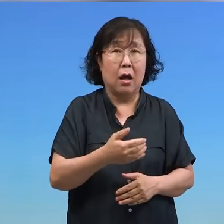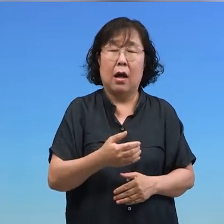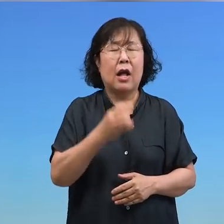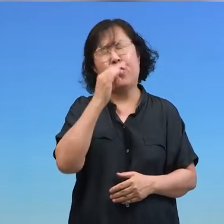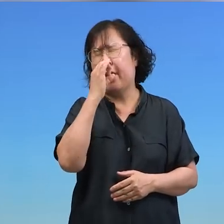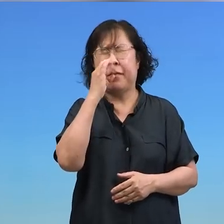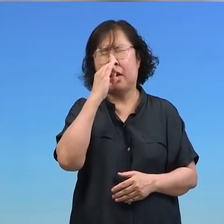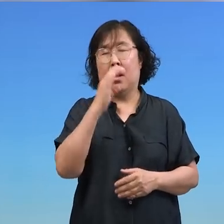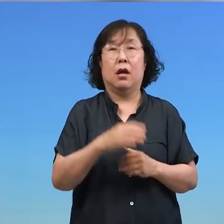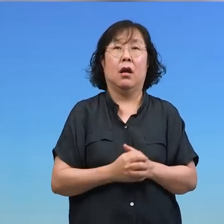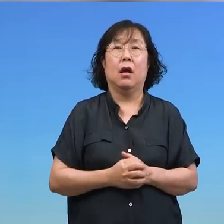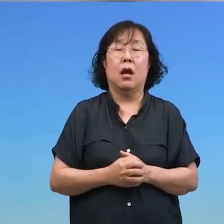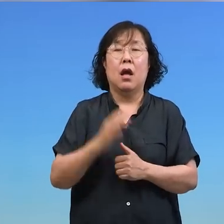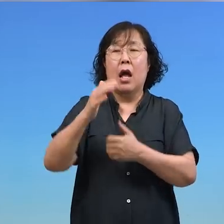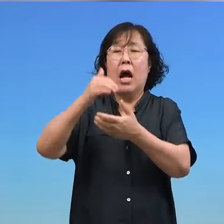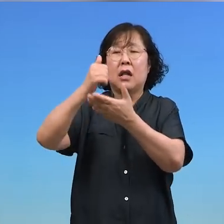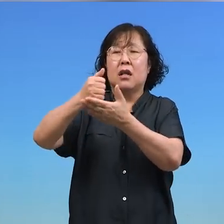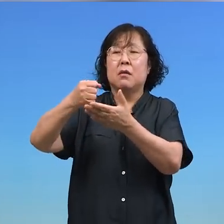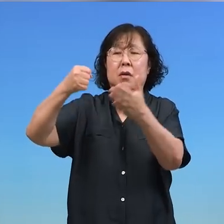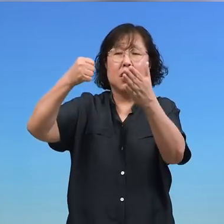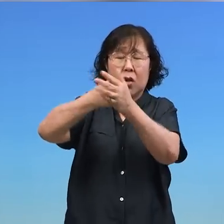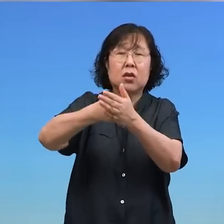그 하나님이 정해주시는 거예요